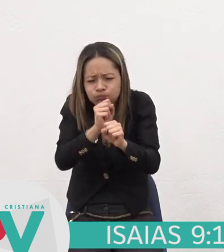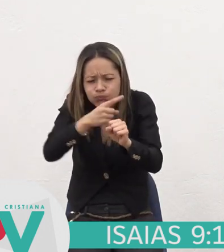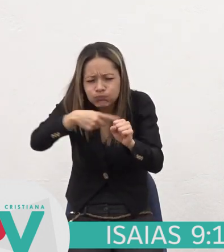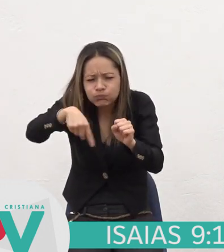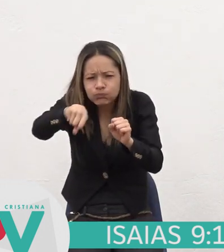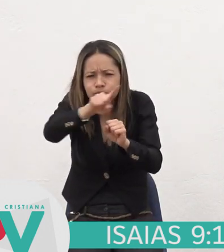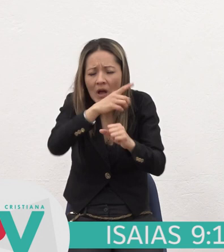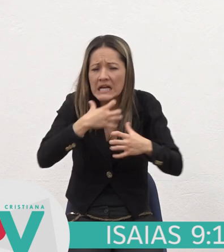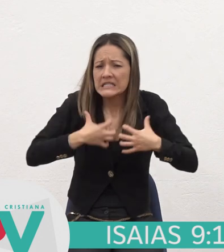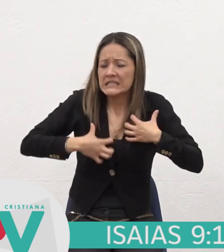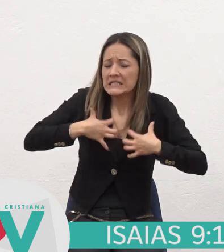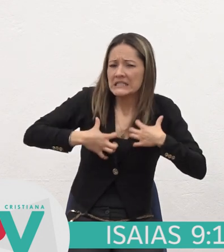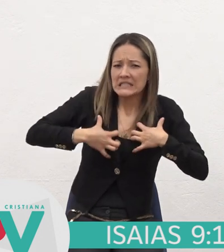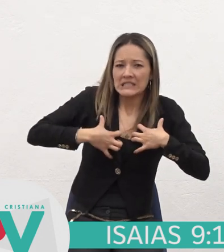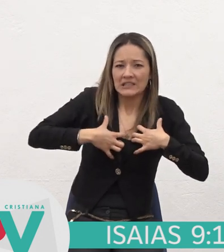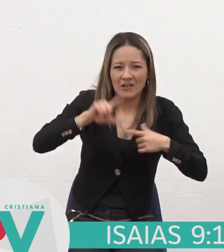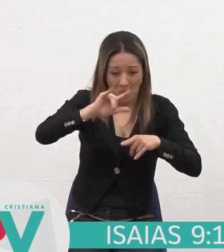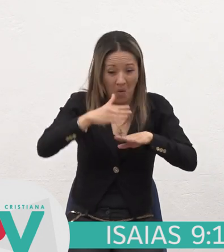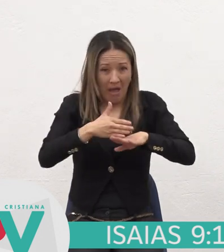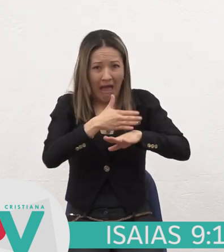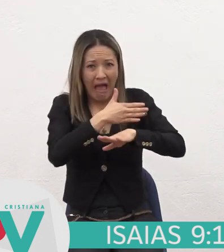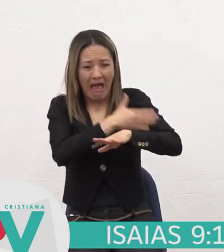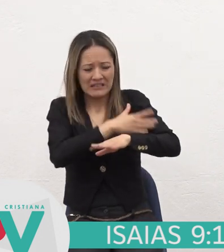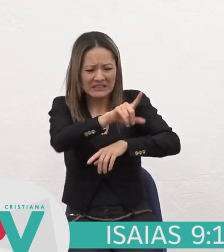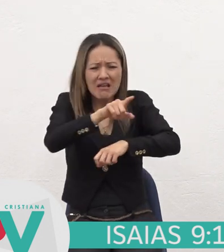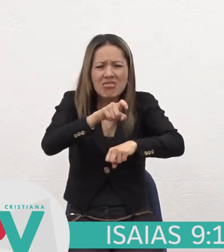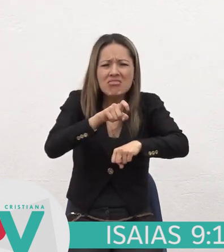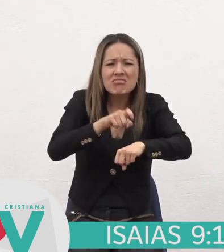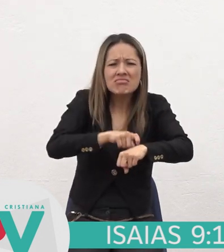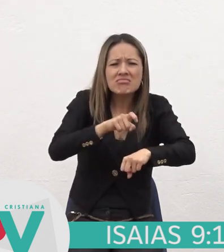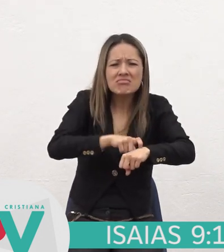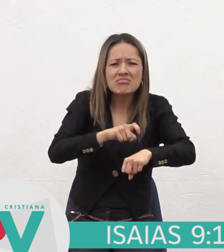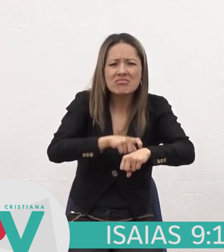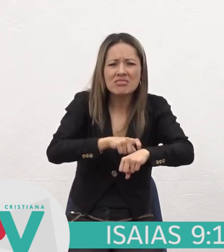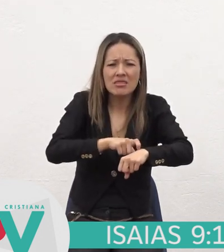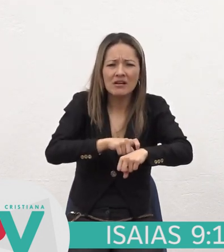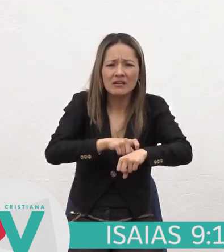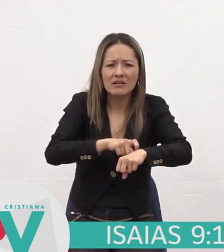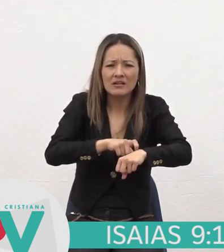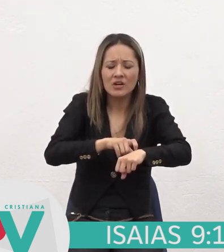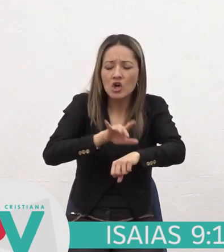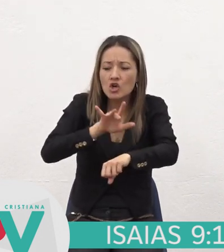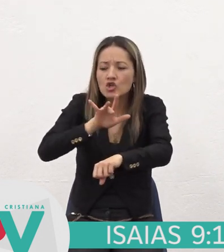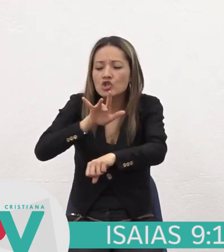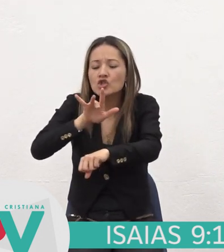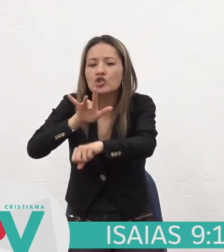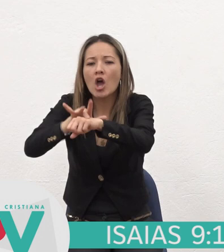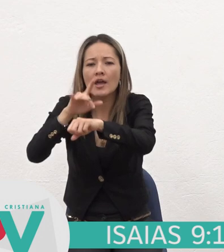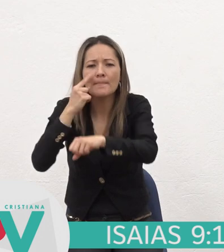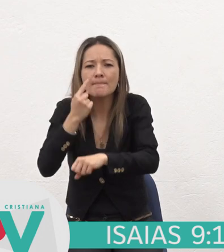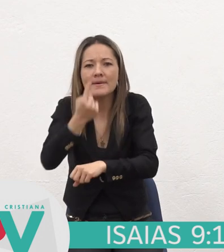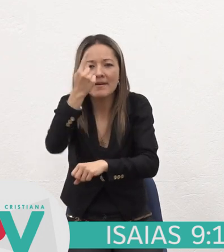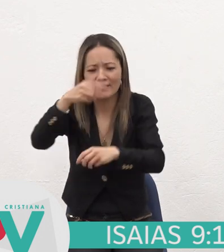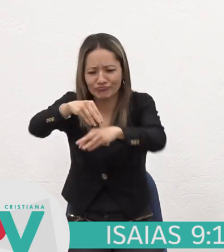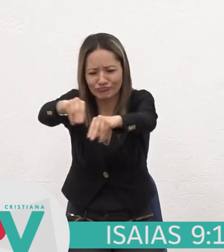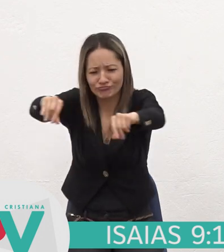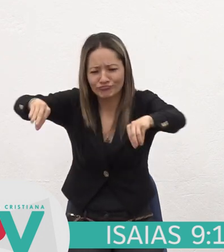Tal como La aflicción Que le vino En el tiempo Que livianamente Tocaron La primera Vez A la tierra De Sabulón Y a la tierra De